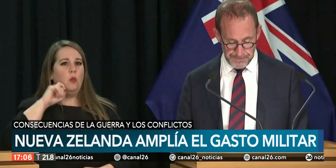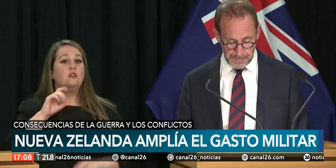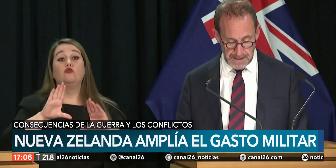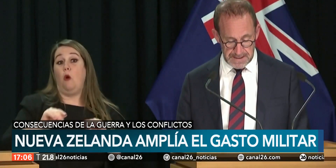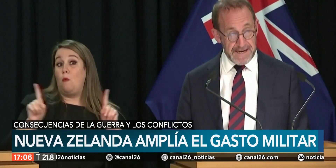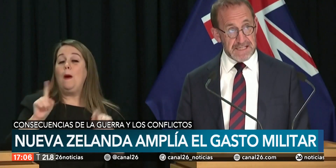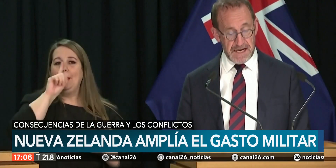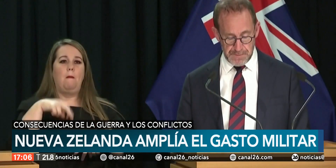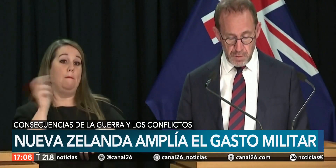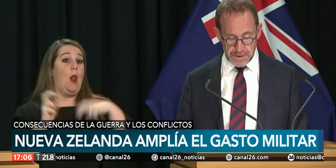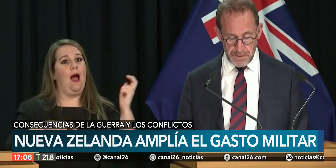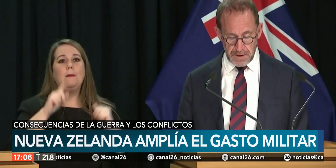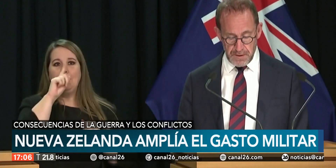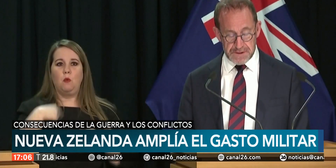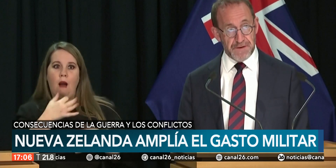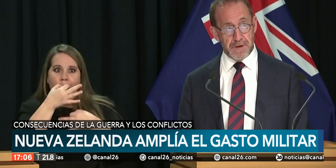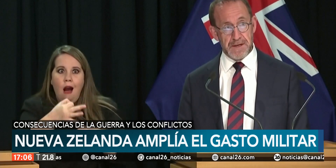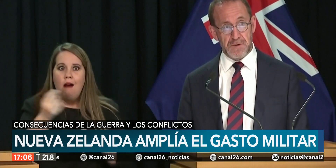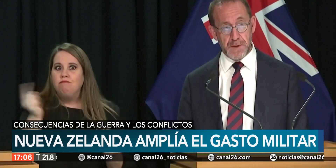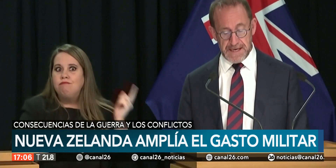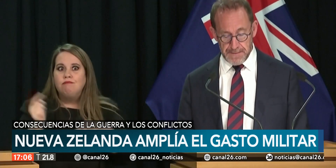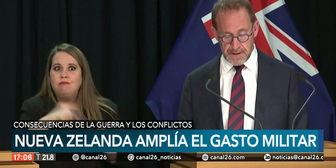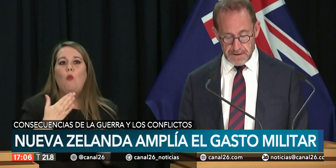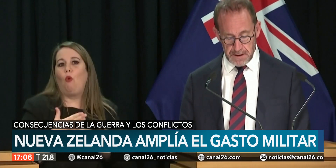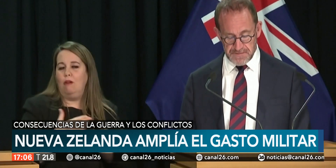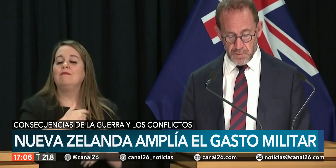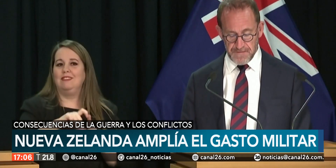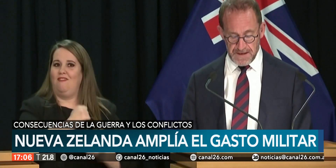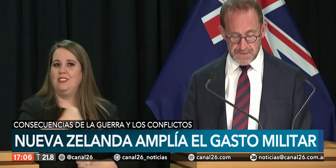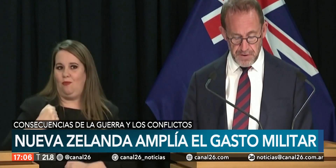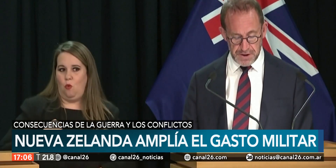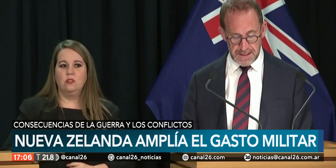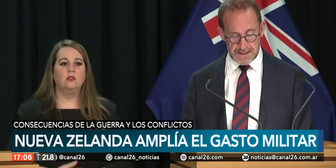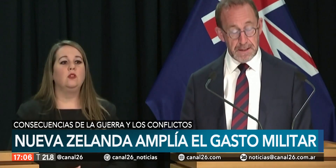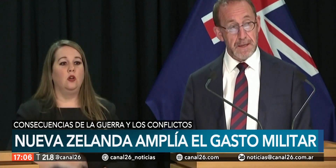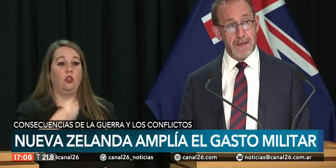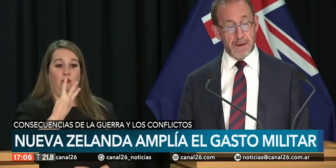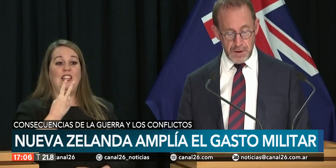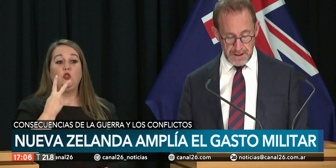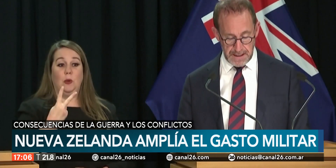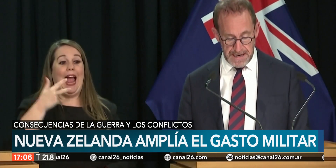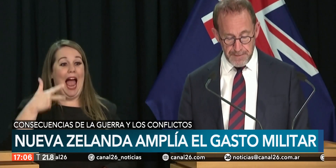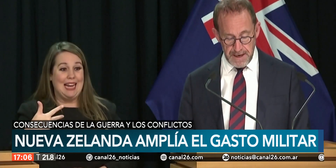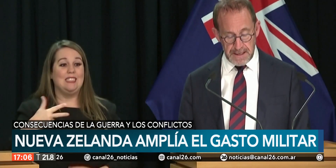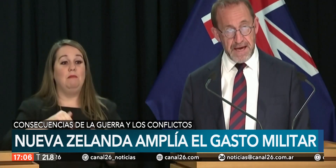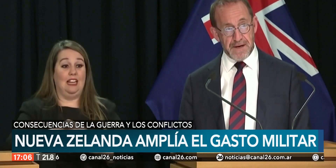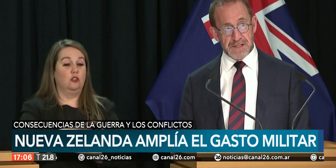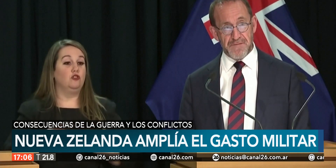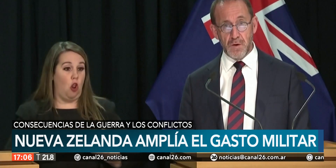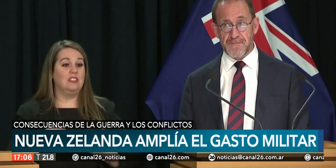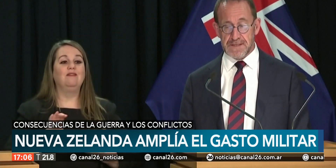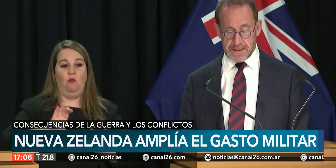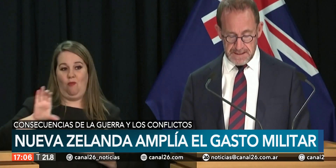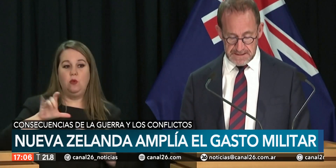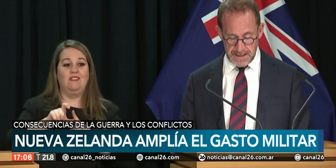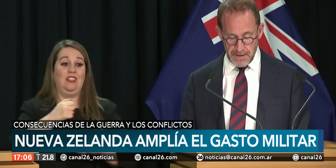niveles de desgaste de personal, lo que resultó en la inactividad de tres barcos y el retiro anticipado de la flota P-3 Orion, dejando a